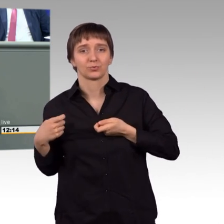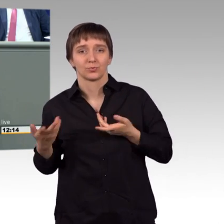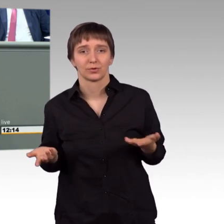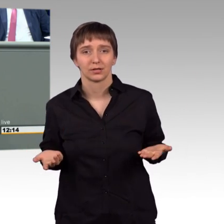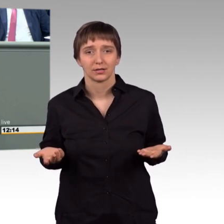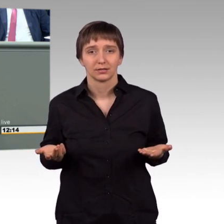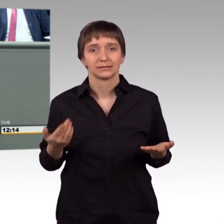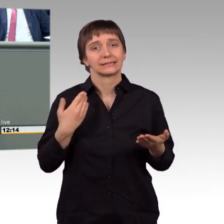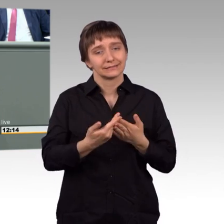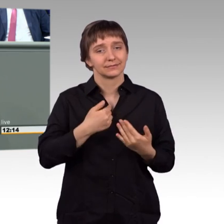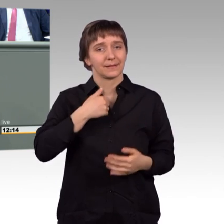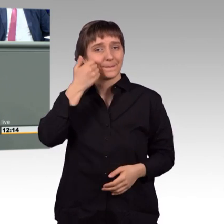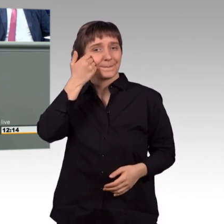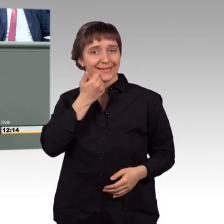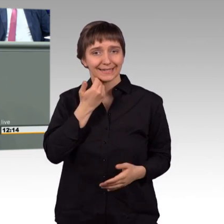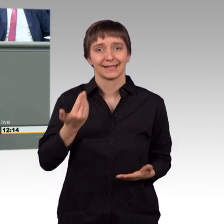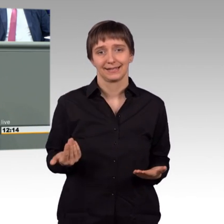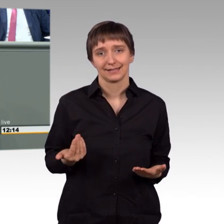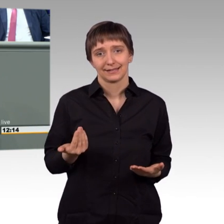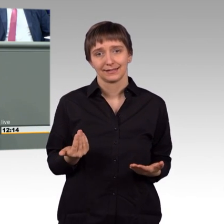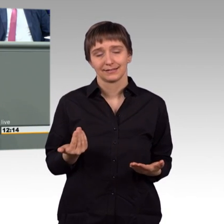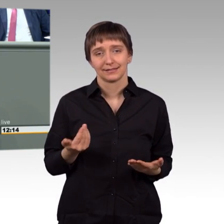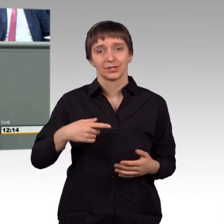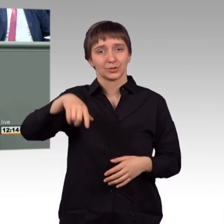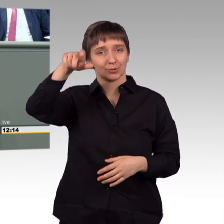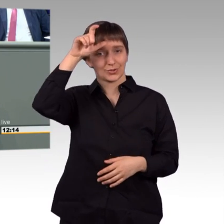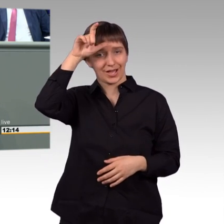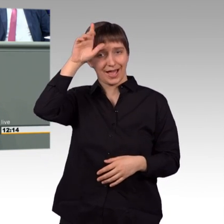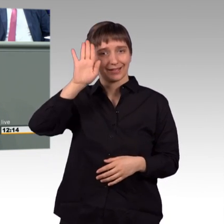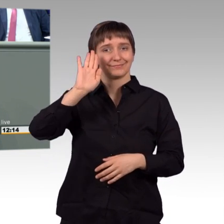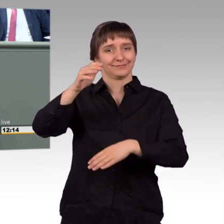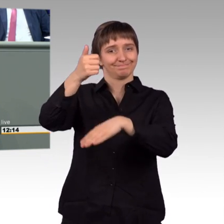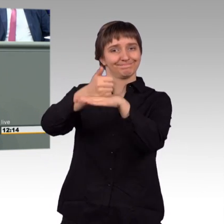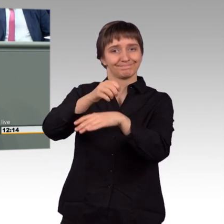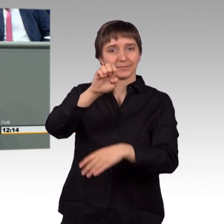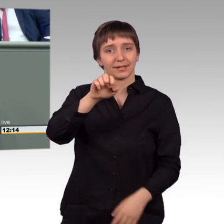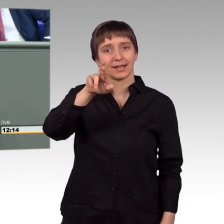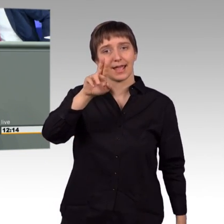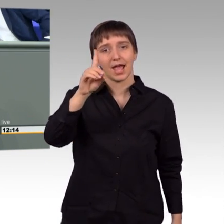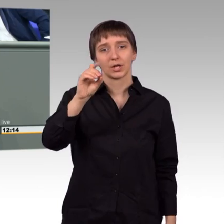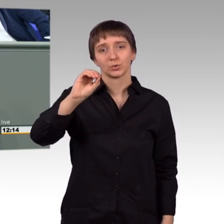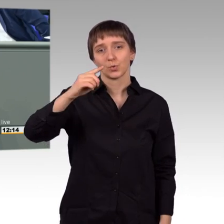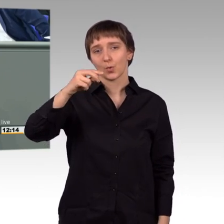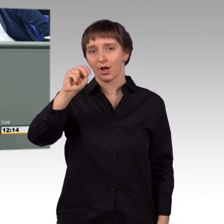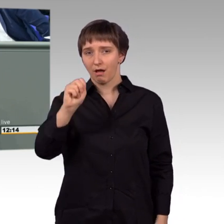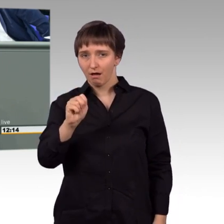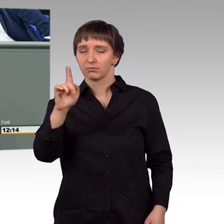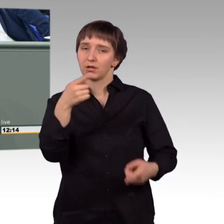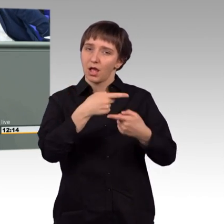Und meine Bitte ist hier, meine Damen und Herren, man kann Erdogan und anderen zu Recht vorwerfen, sie machen Außenpolitik aus der Sicht der